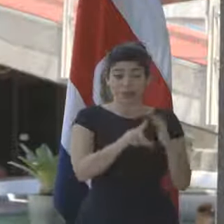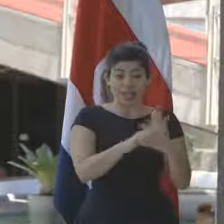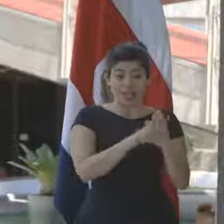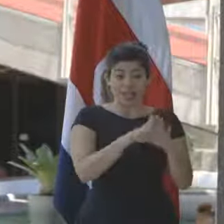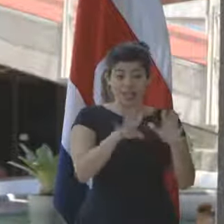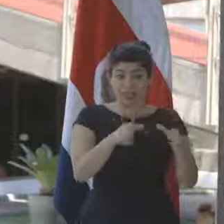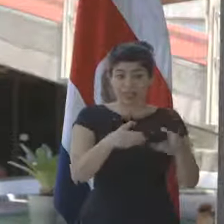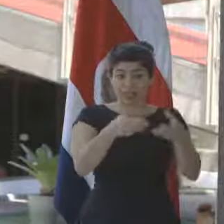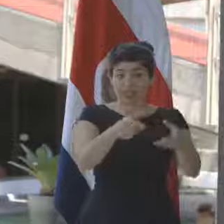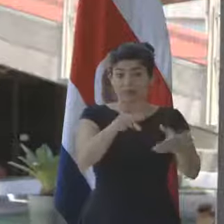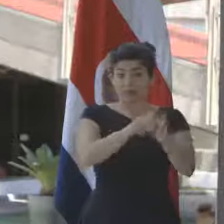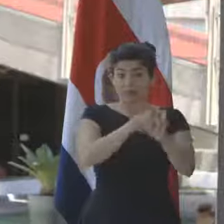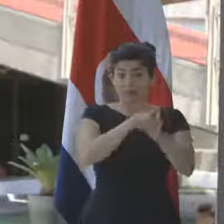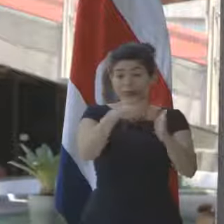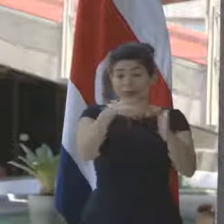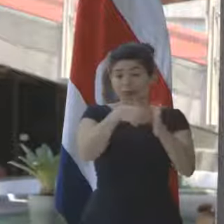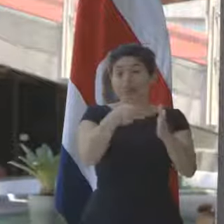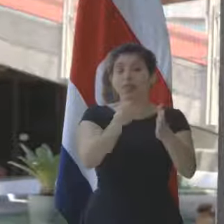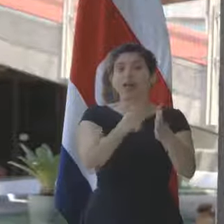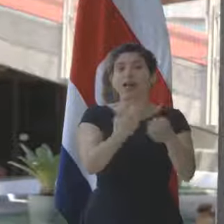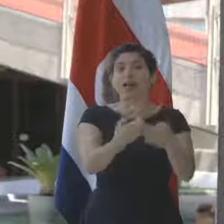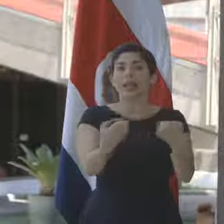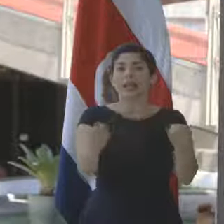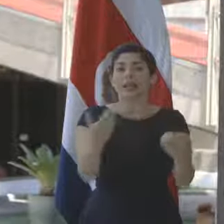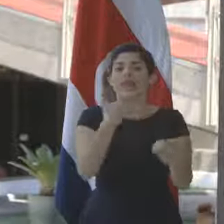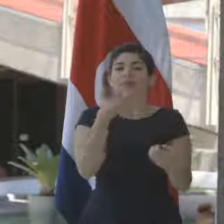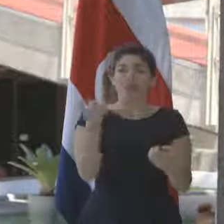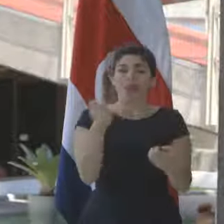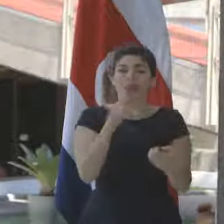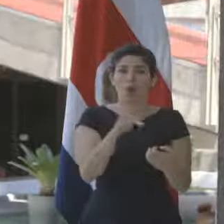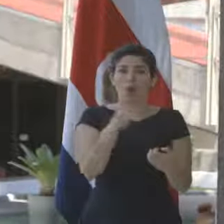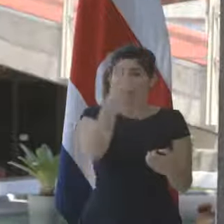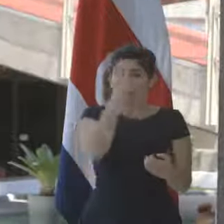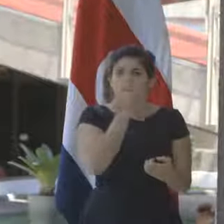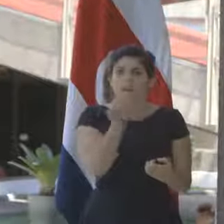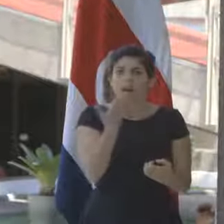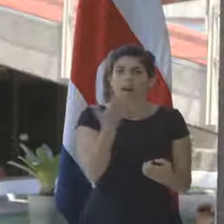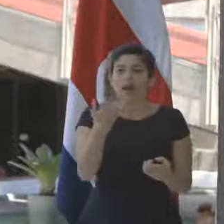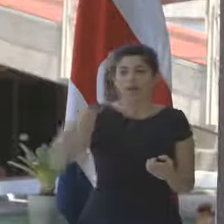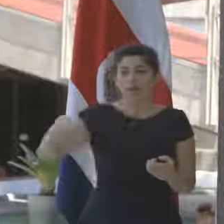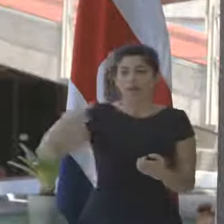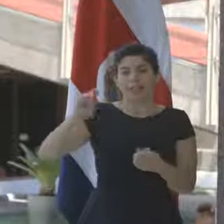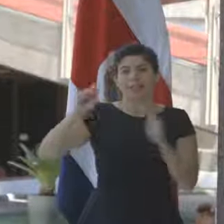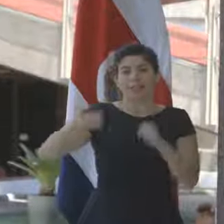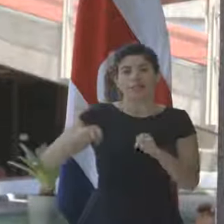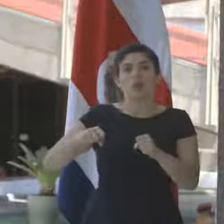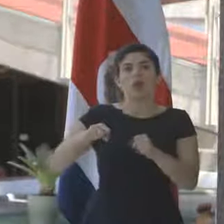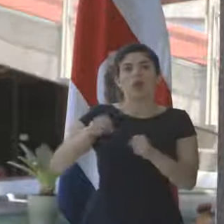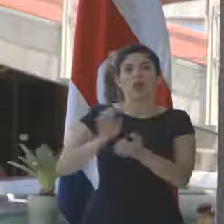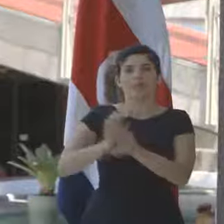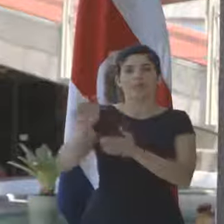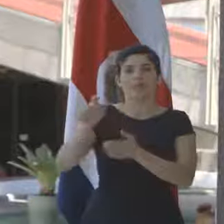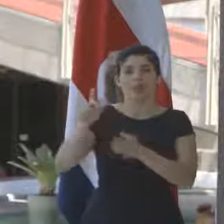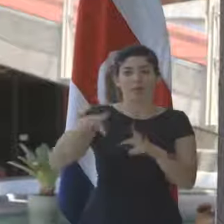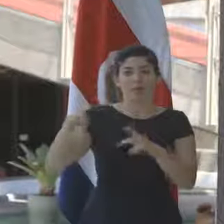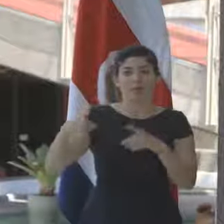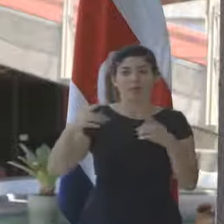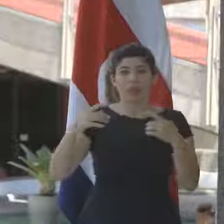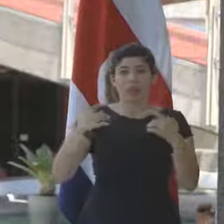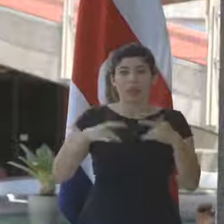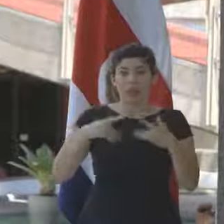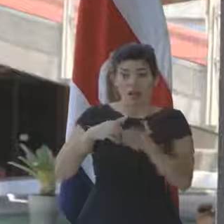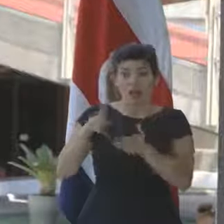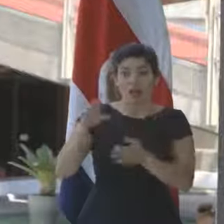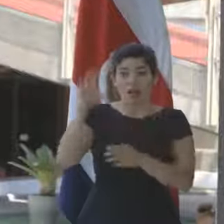legislativa dota de herramientas mejores para el combate a la evasión. La relación que hay entre